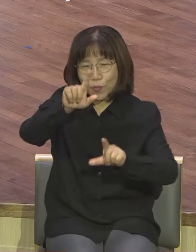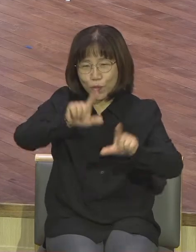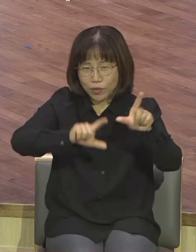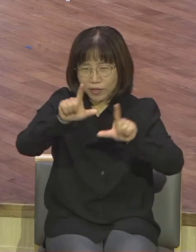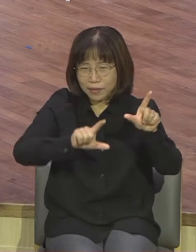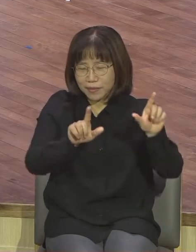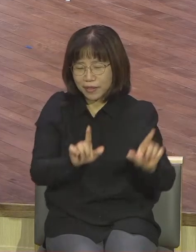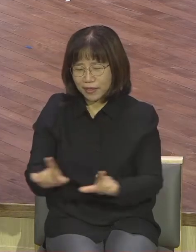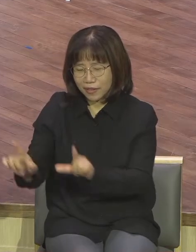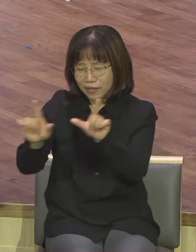됩니다